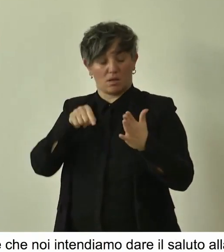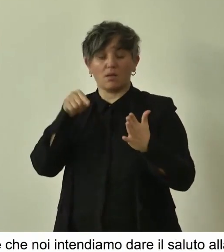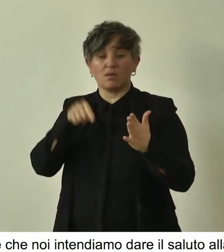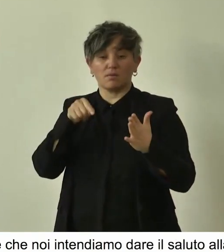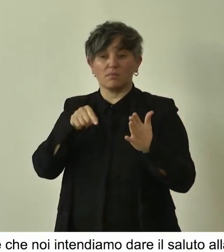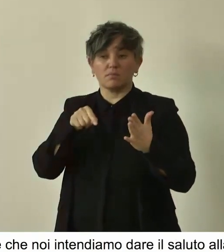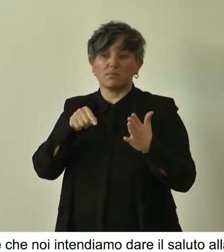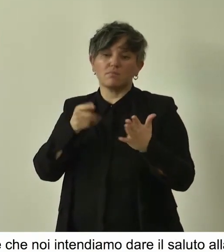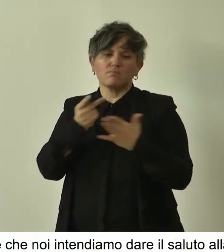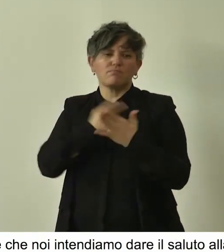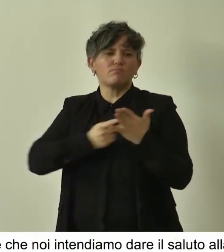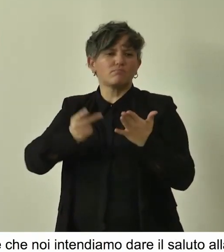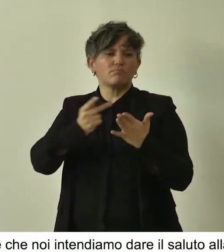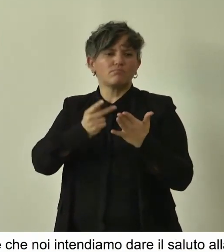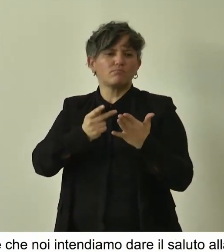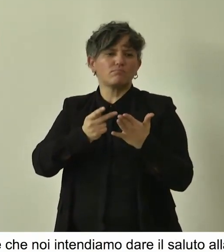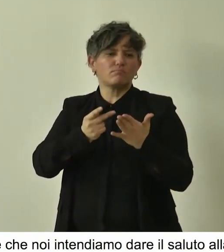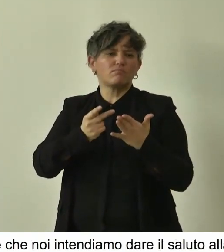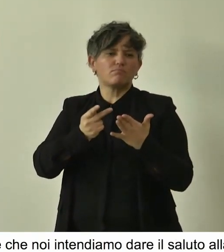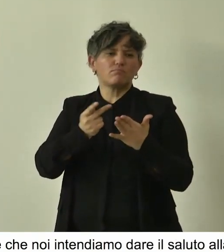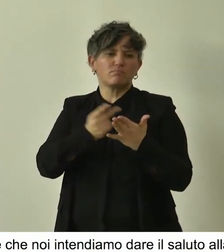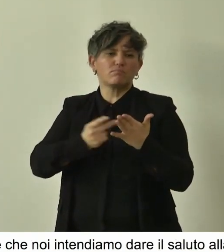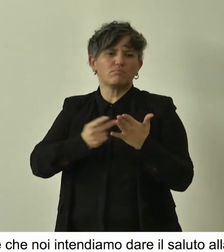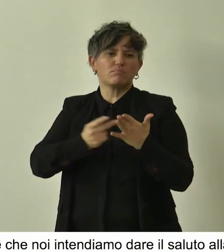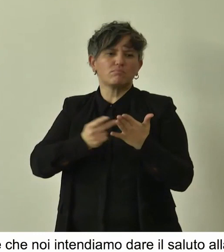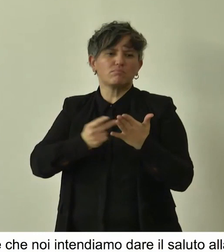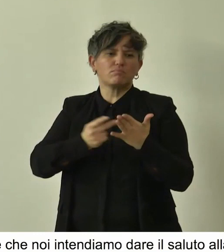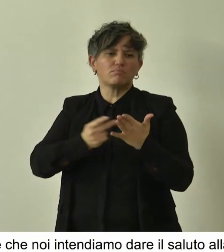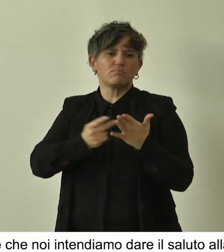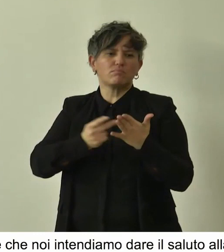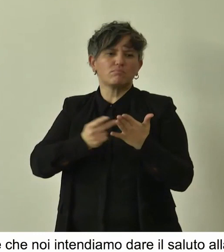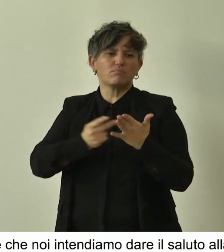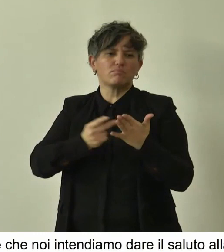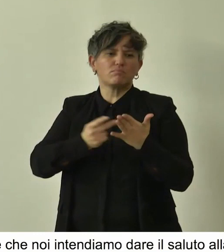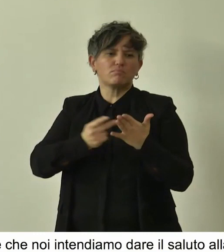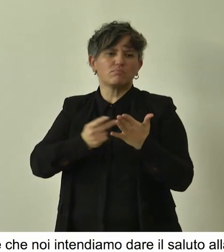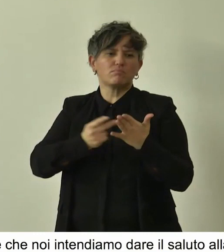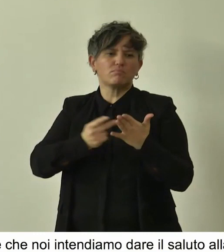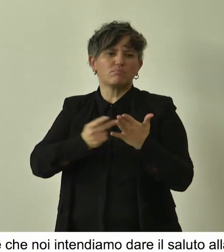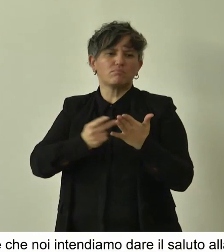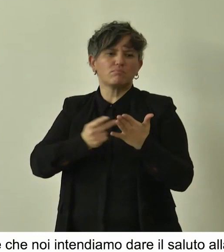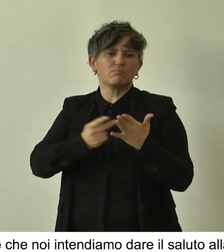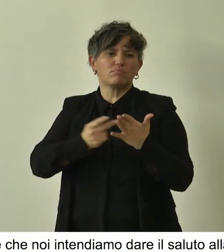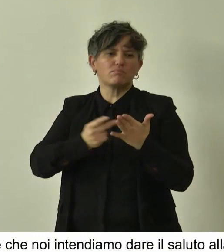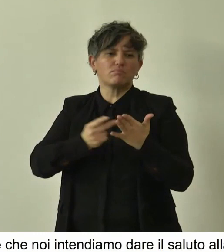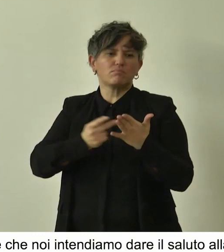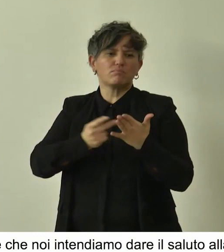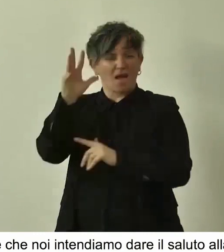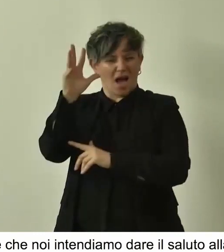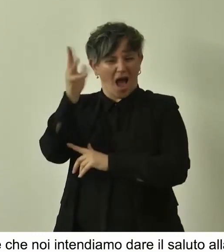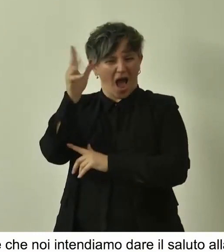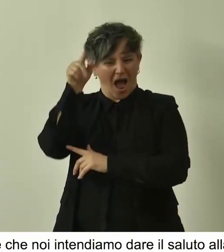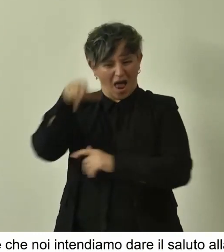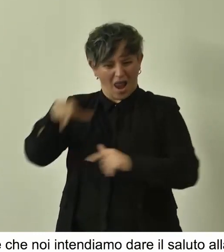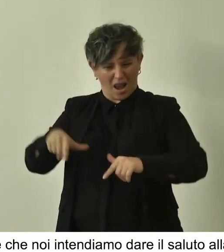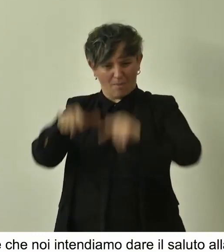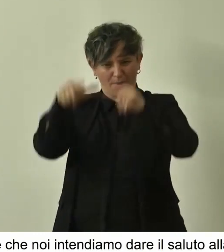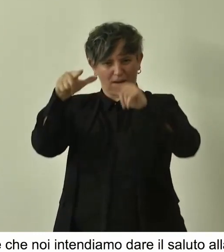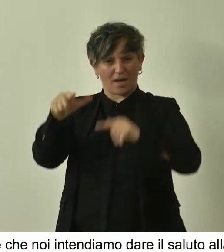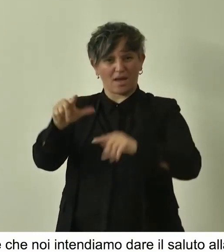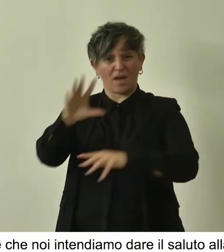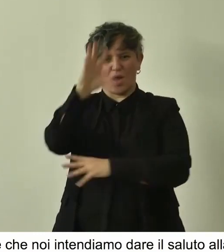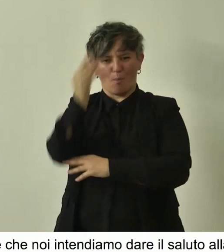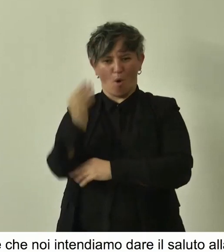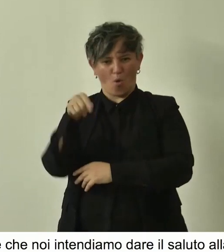permette di mettere in risalto i locali della regione Emilia